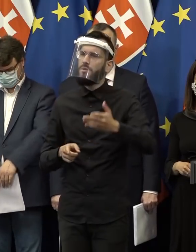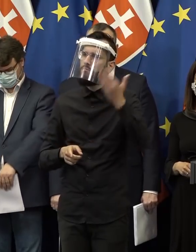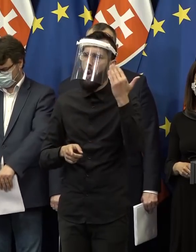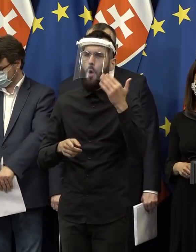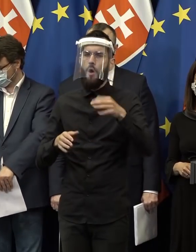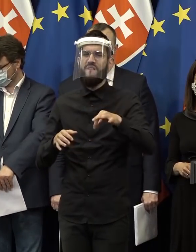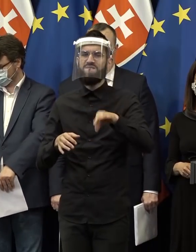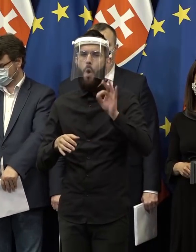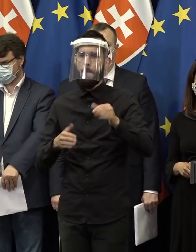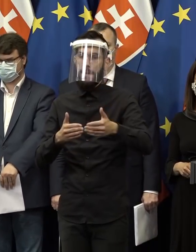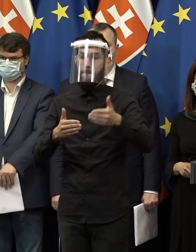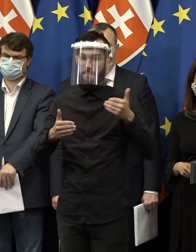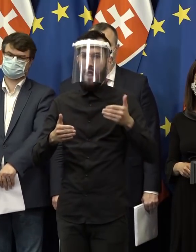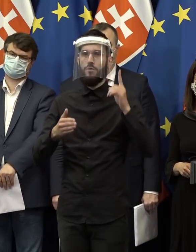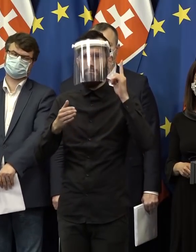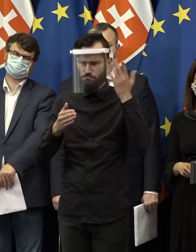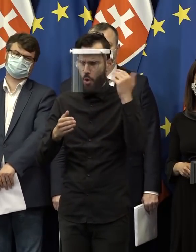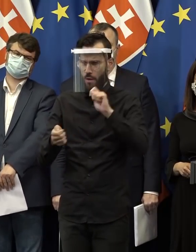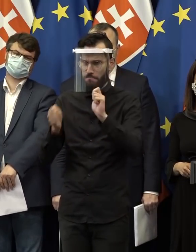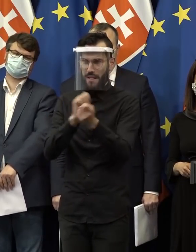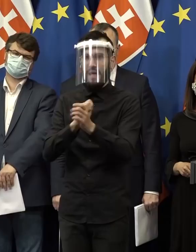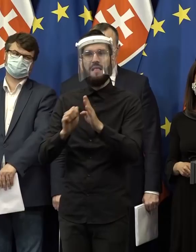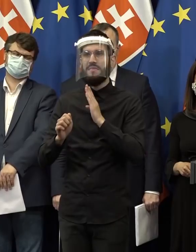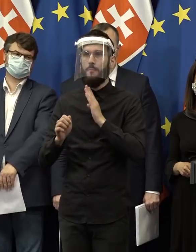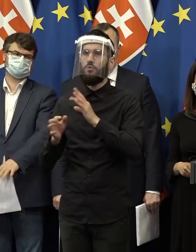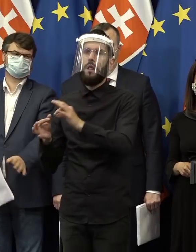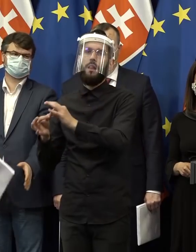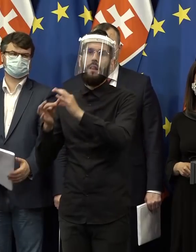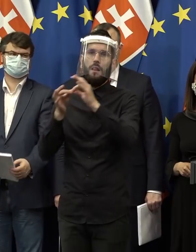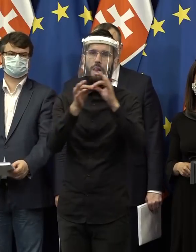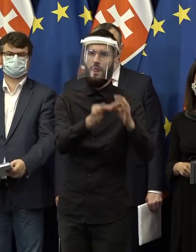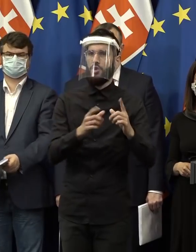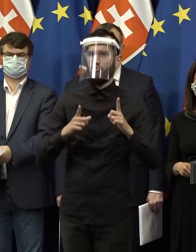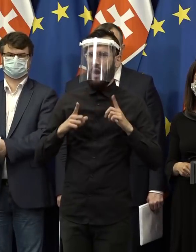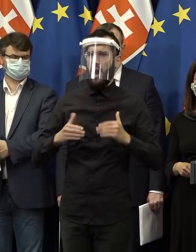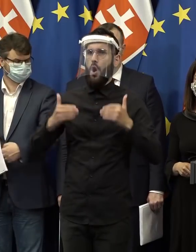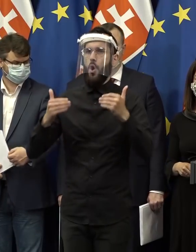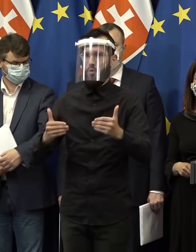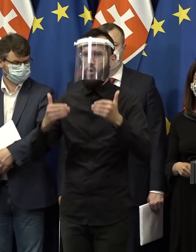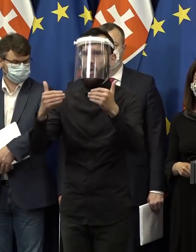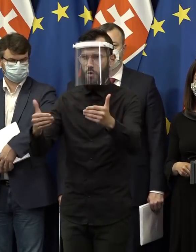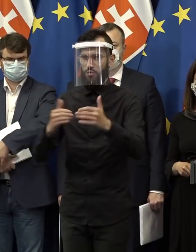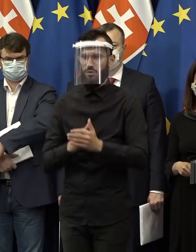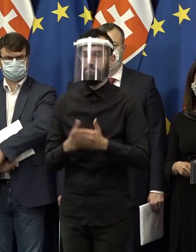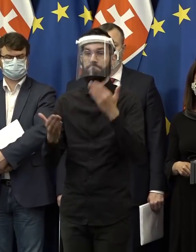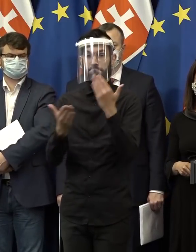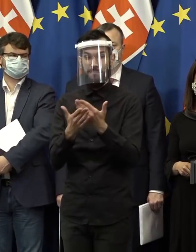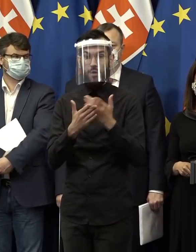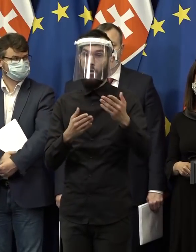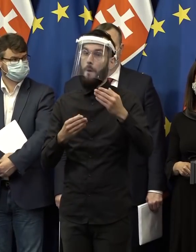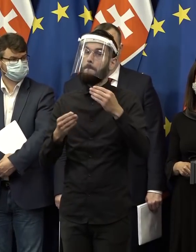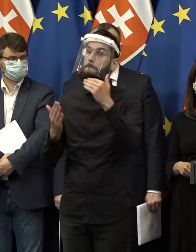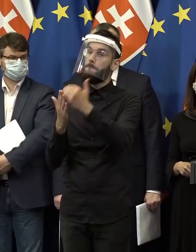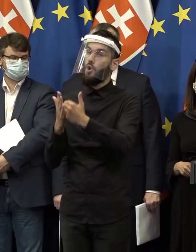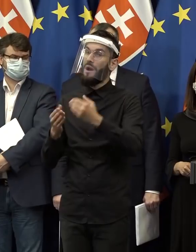zmeny pred voľbami nemôžu čakať do konca súčasnej krízy. Predkladáme preto toto programové vyhlásenie, ktoré